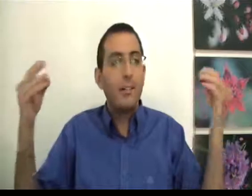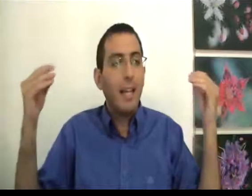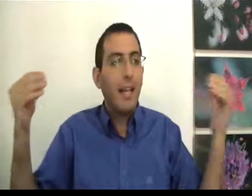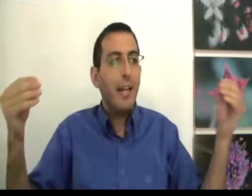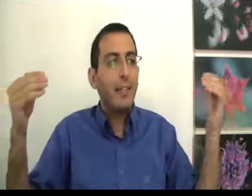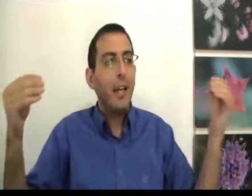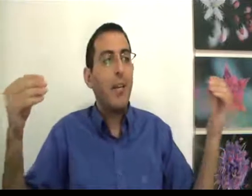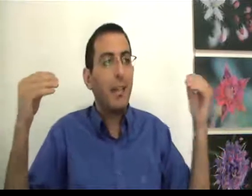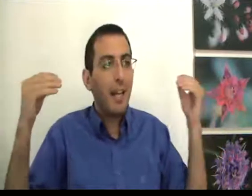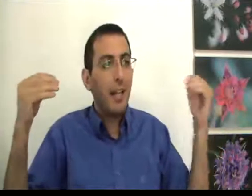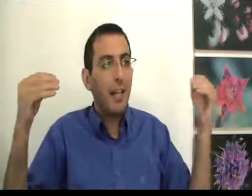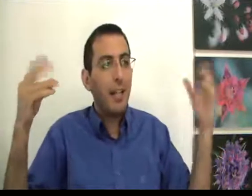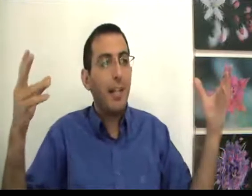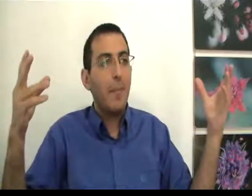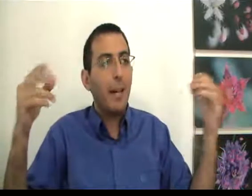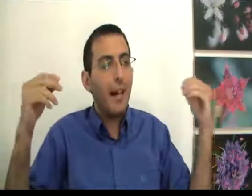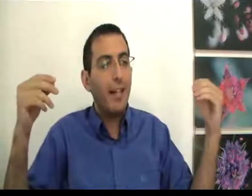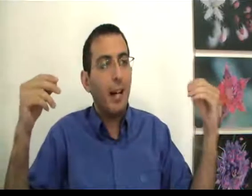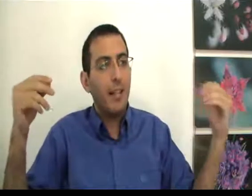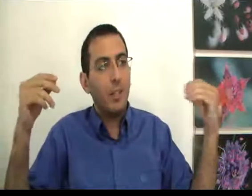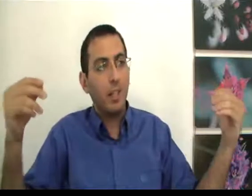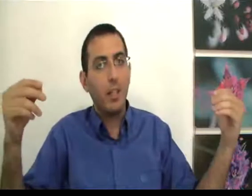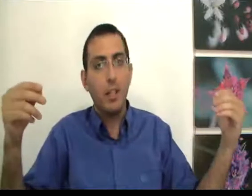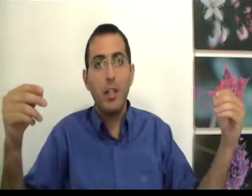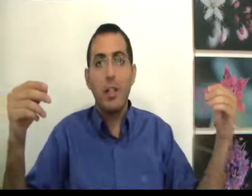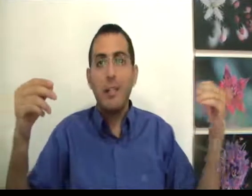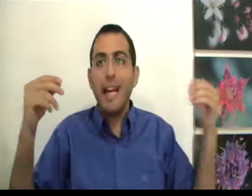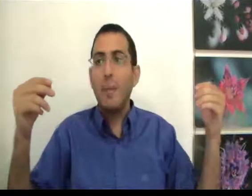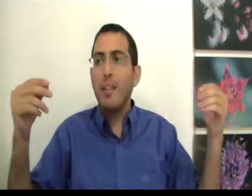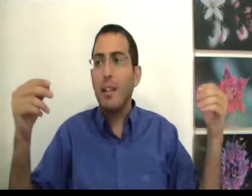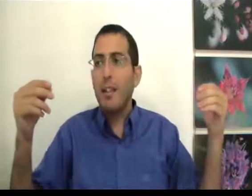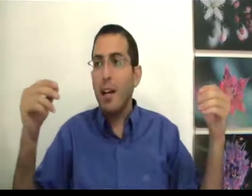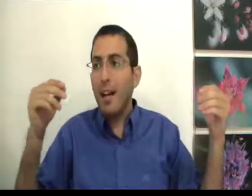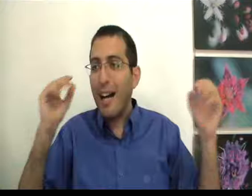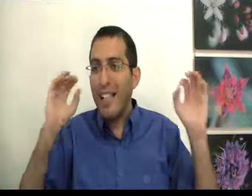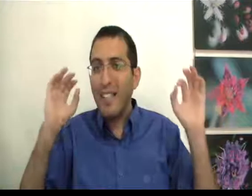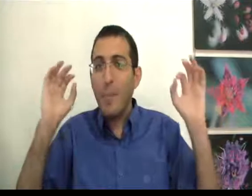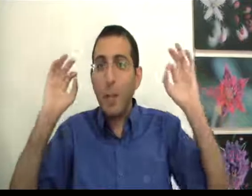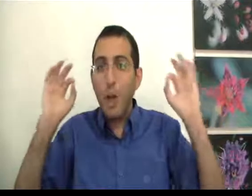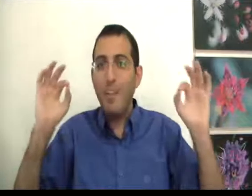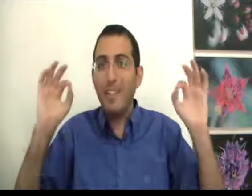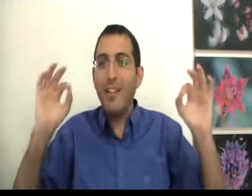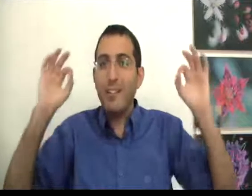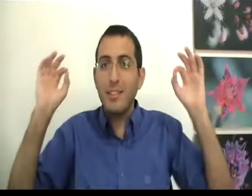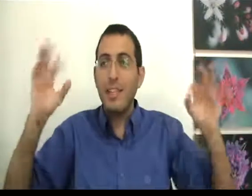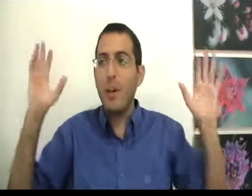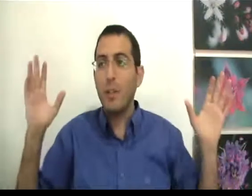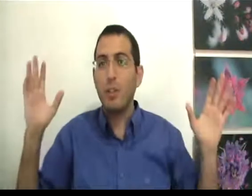תחיה את החיים כרגיל לגמרי רק אל תשקר תהיה אמיתי אם אתה לא אמיתי זה העונש